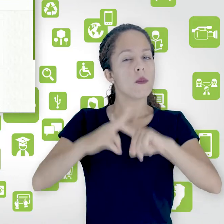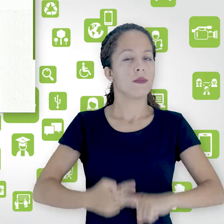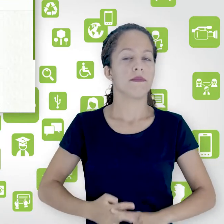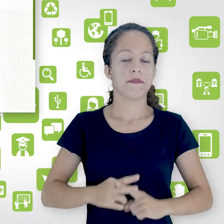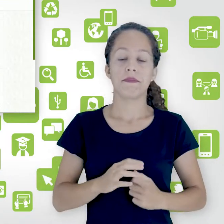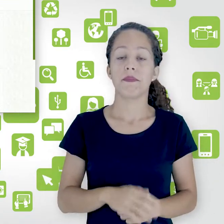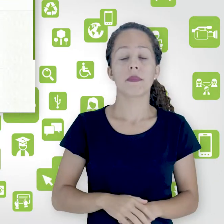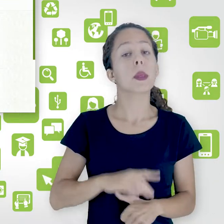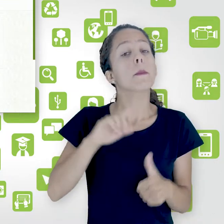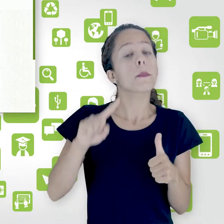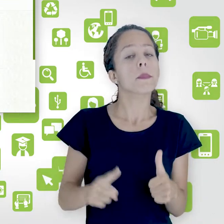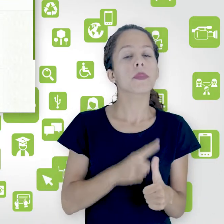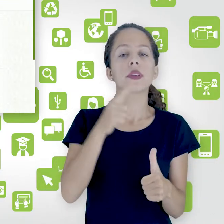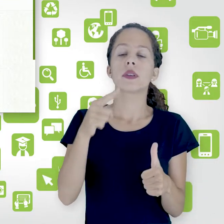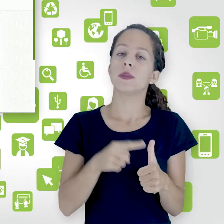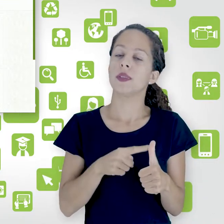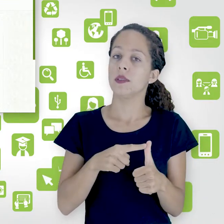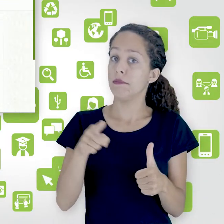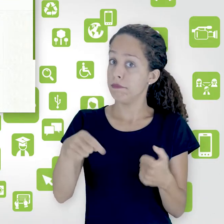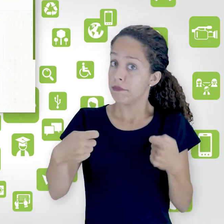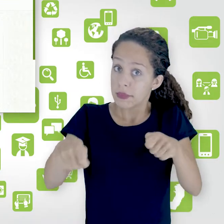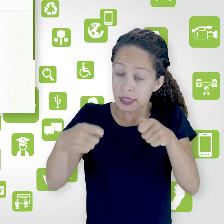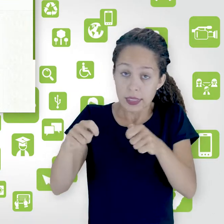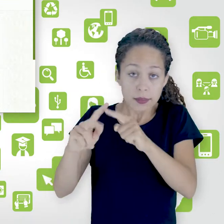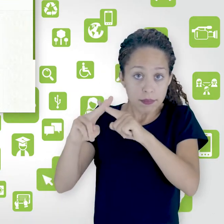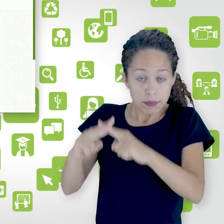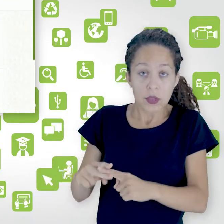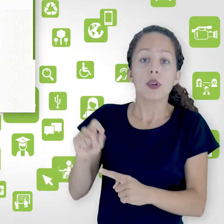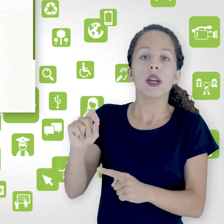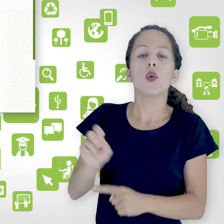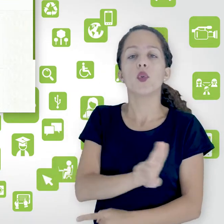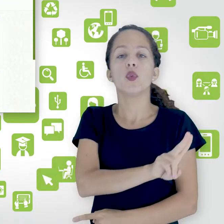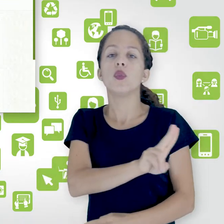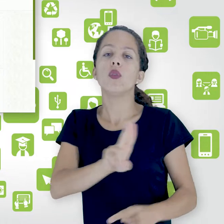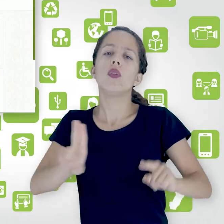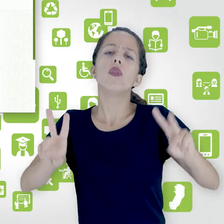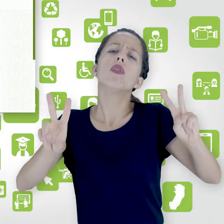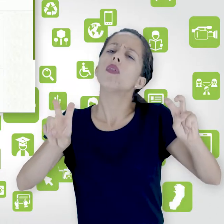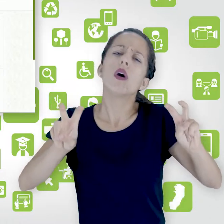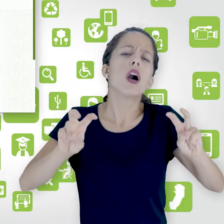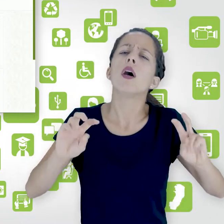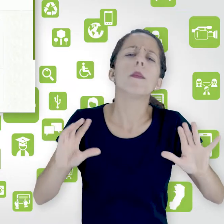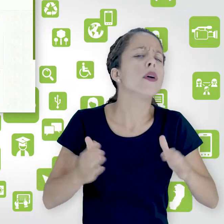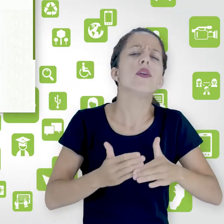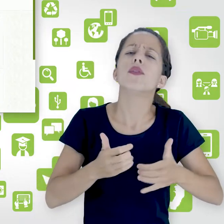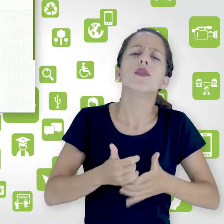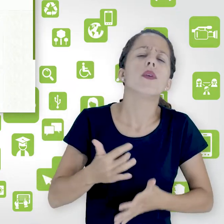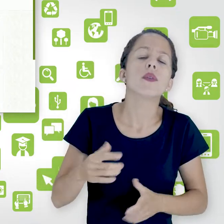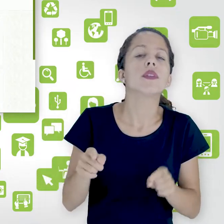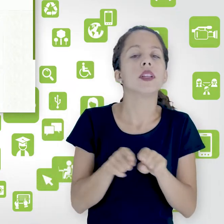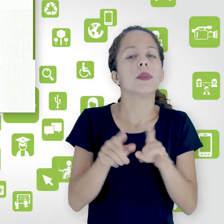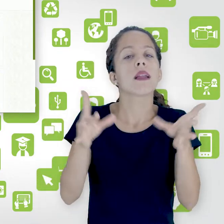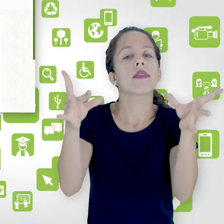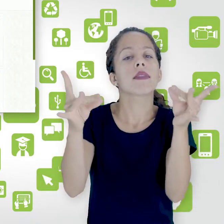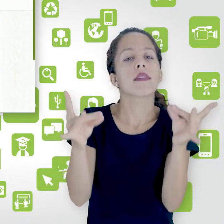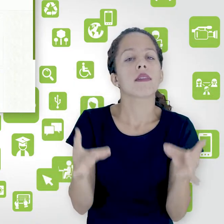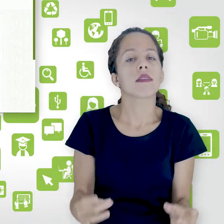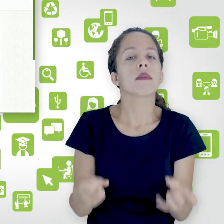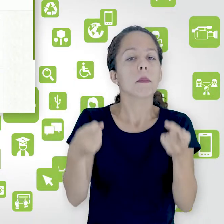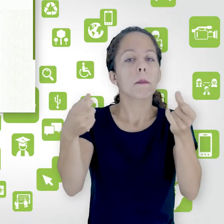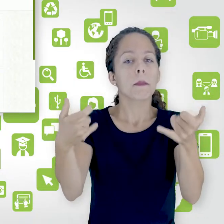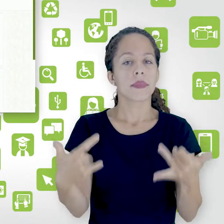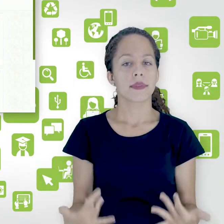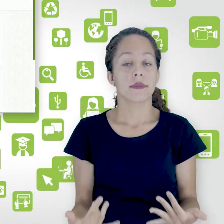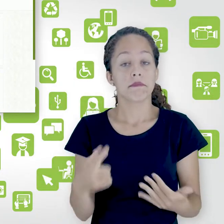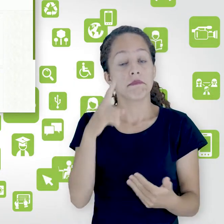claro que o primeiro a primeira configuração do fórum é o próprio nome do fórum tá certo ea descrição que você vai dar